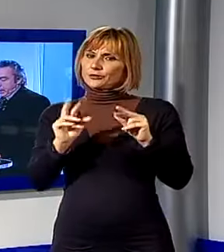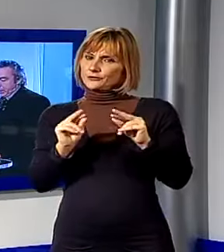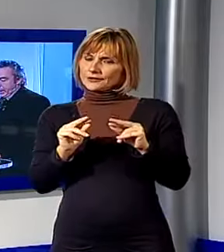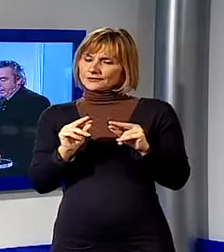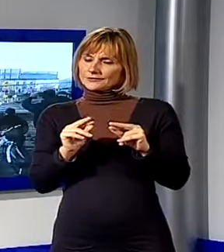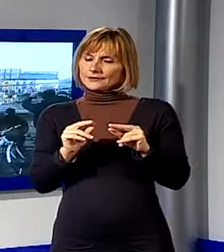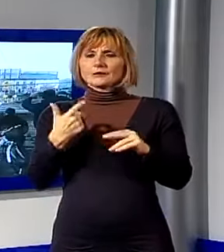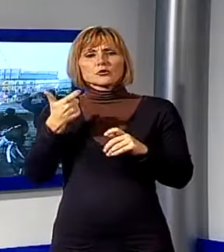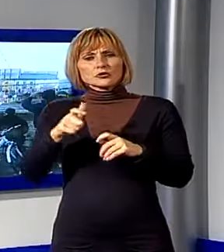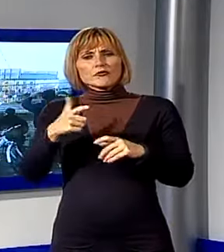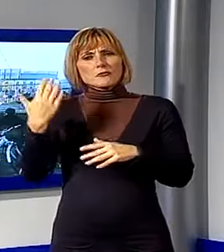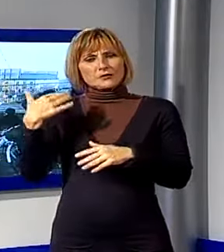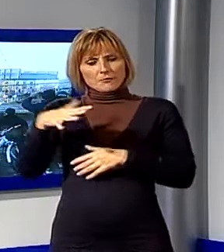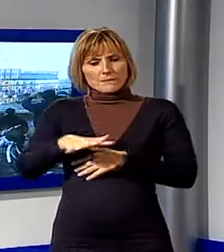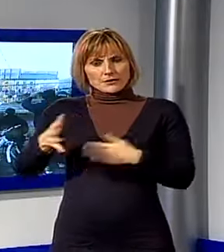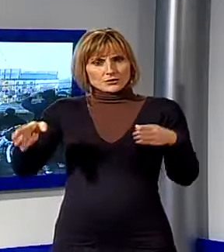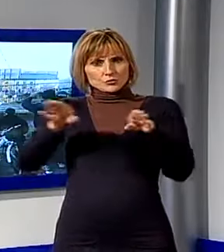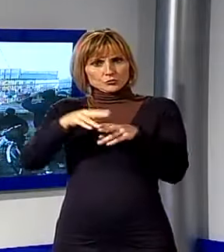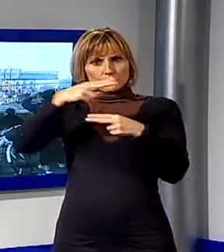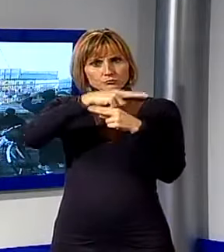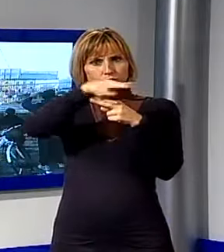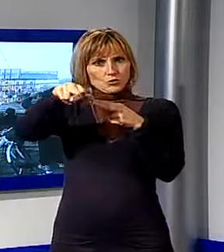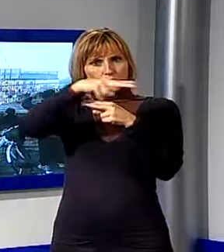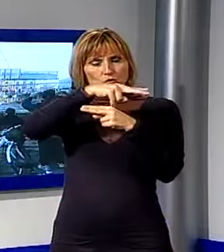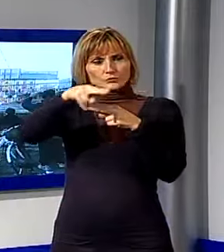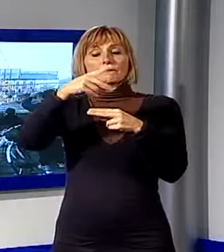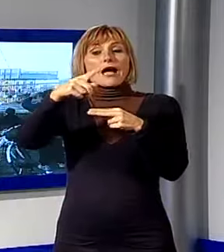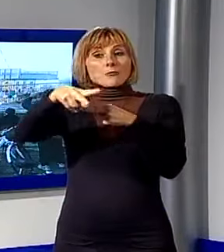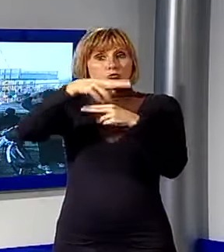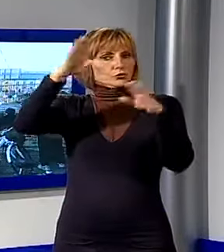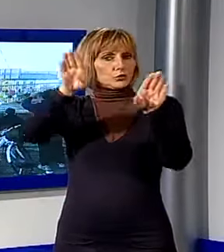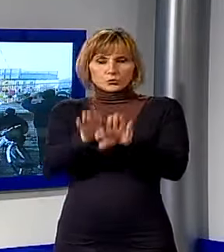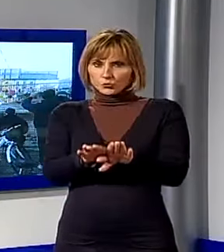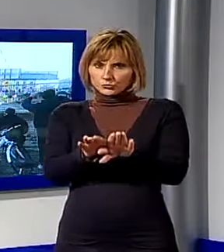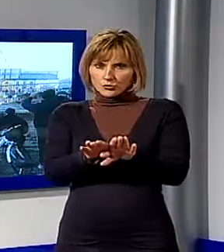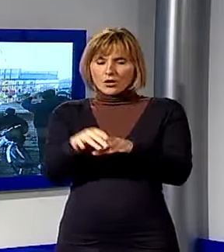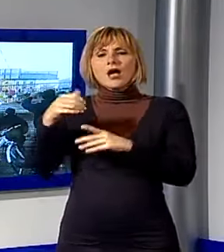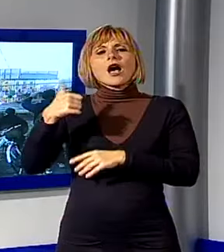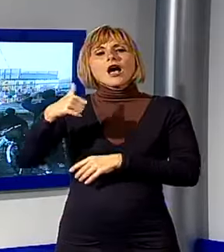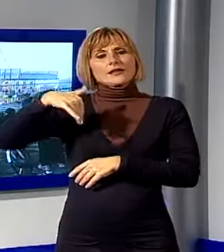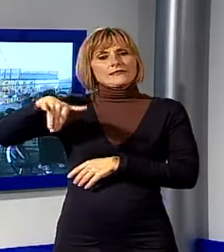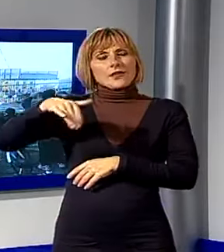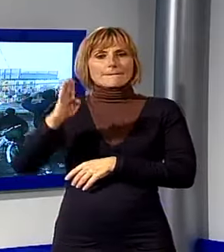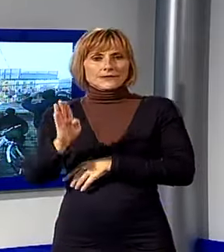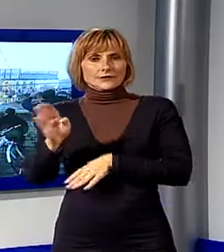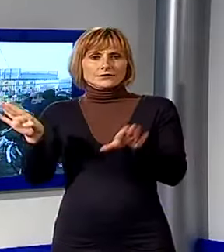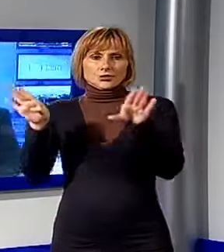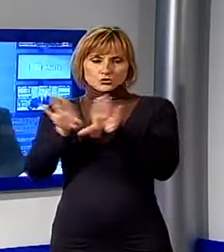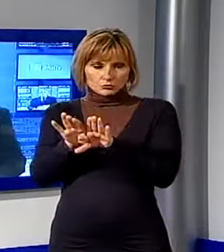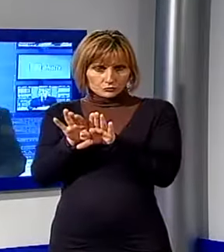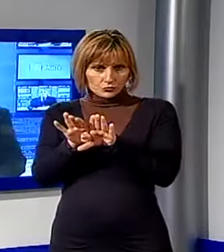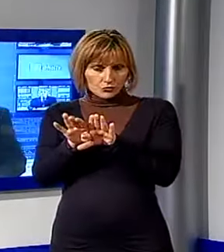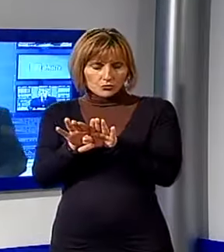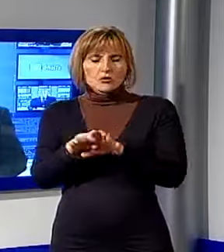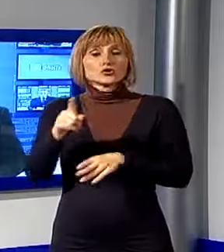ponte Girante. Ovviamente il ponte resterà ancora chiuso così come la via Battisti nel tratto compreso tra Piazza Manzoni e via San Francesco